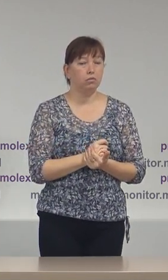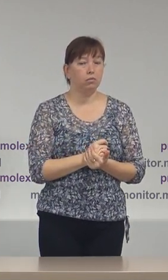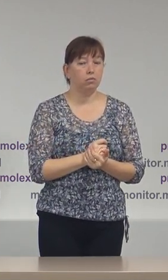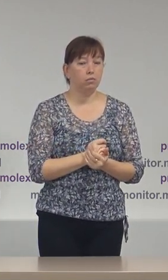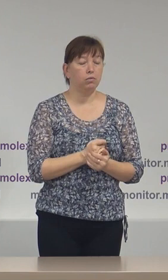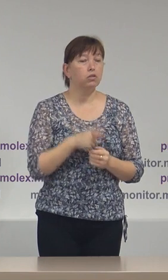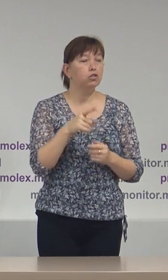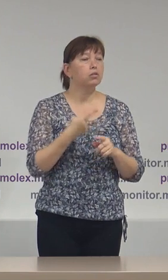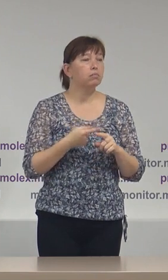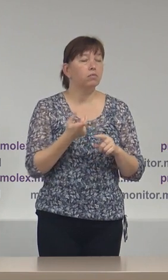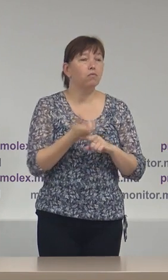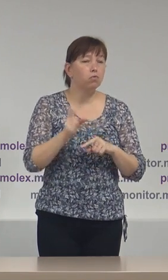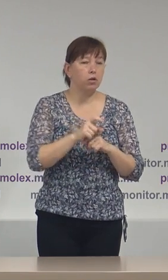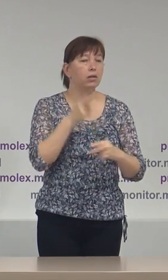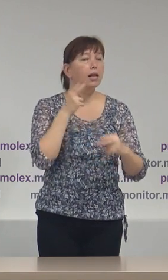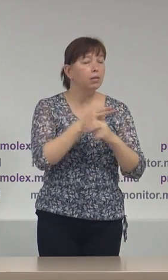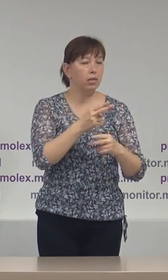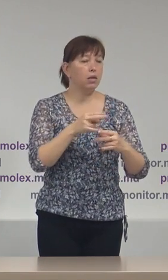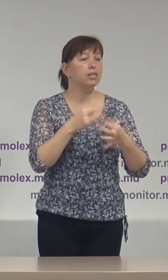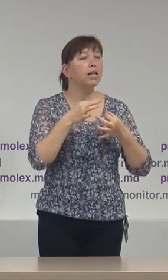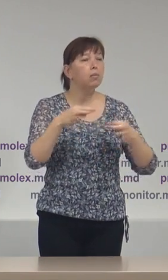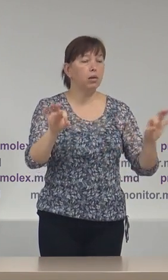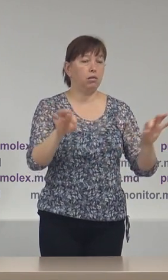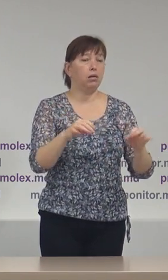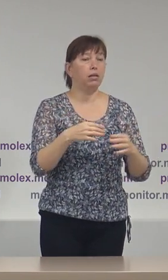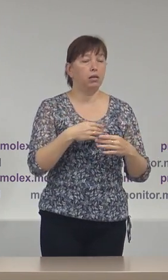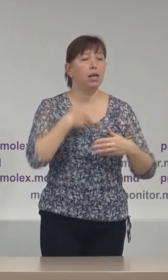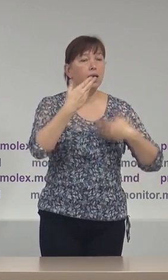limitează destul de mult libertatea de exprimare.